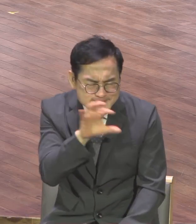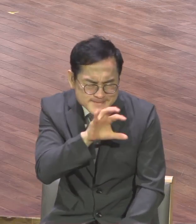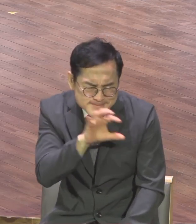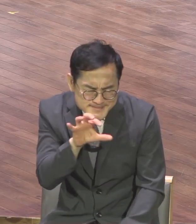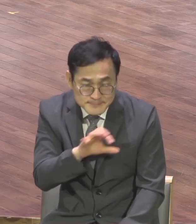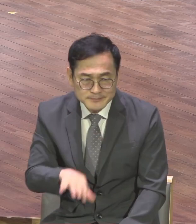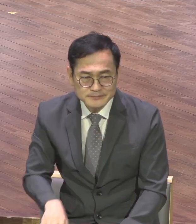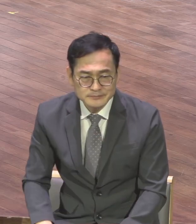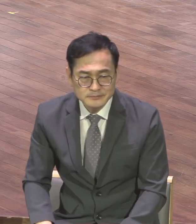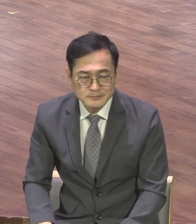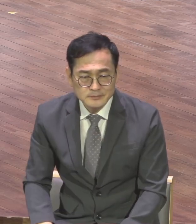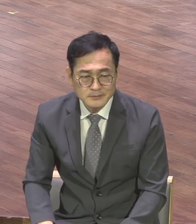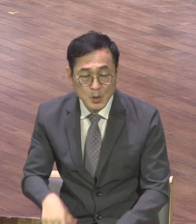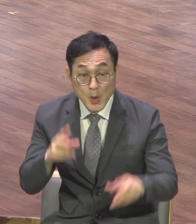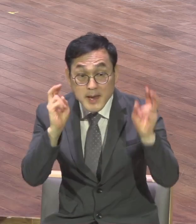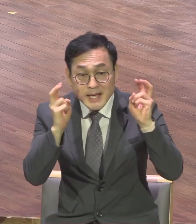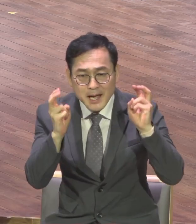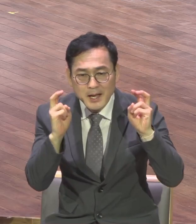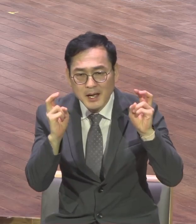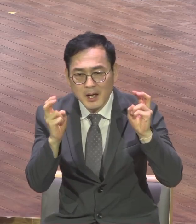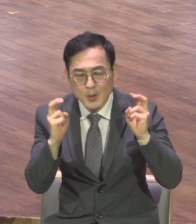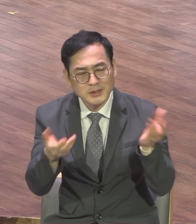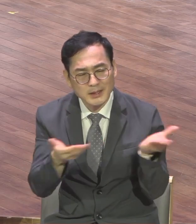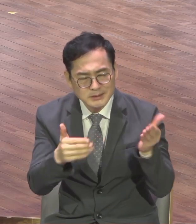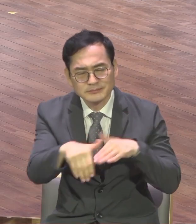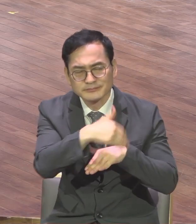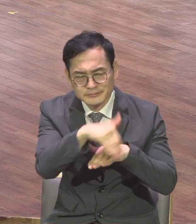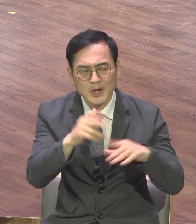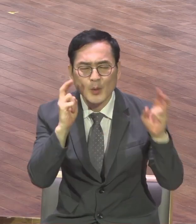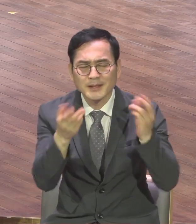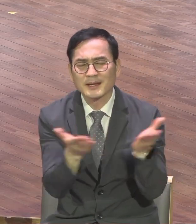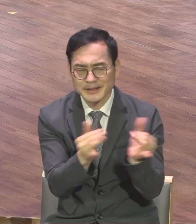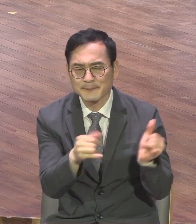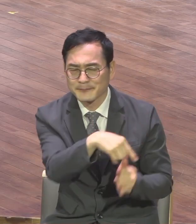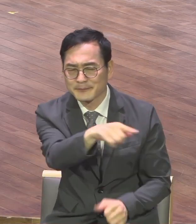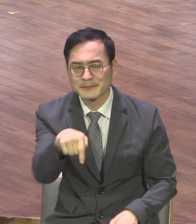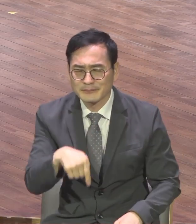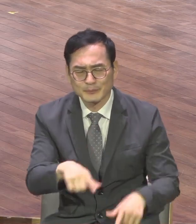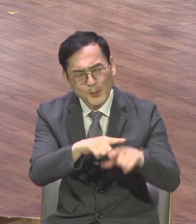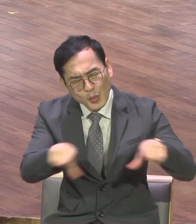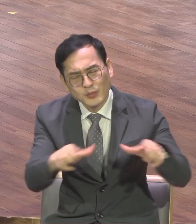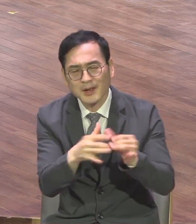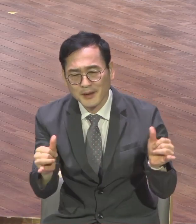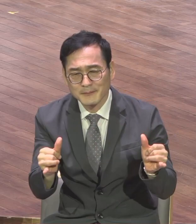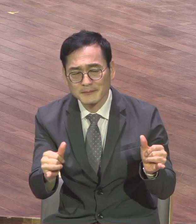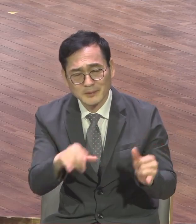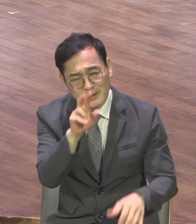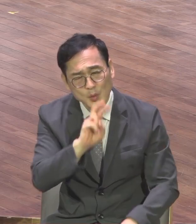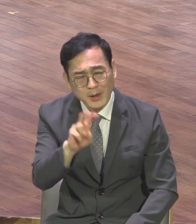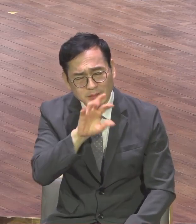다 전문 사회가 전문 직업을 가졌는데 애들이 노는 게 완전히 K-POP이야 그냥 이야